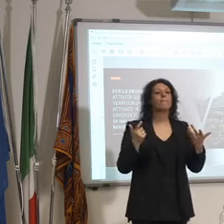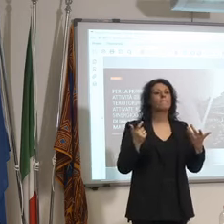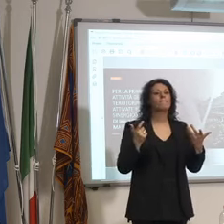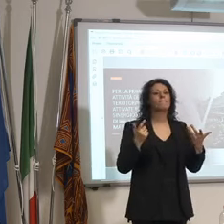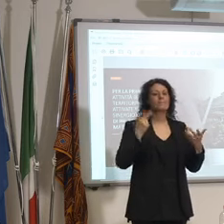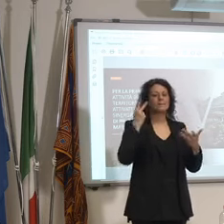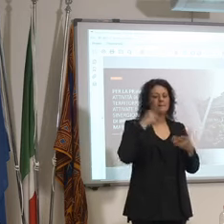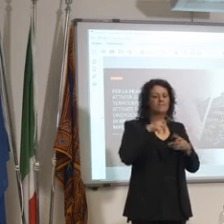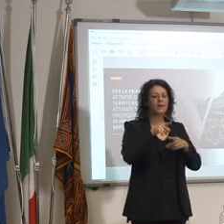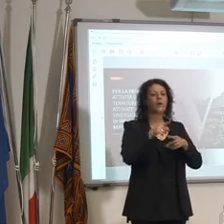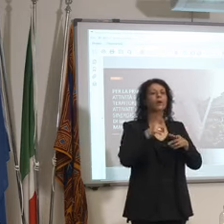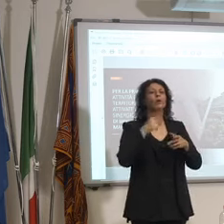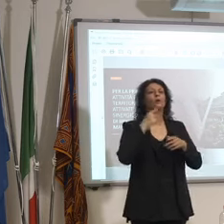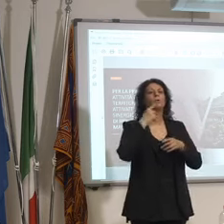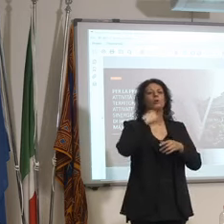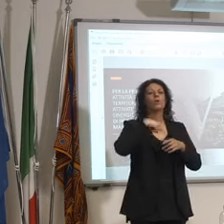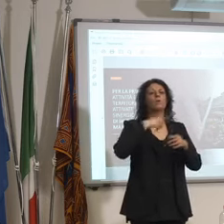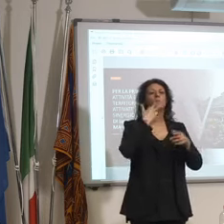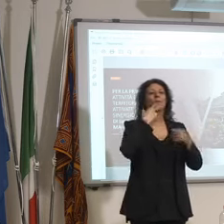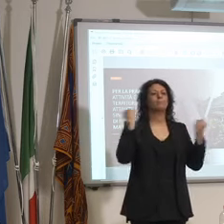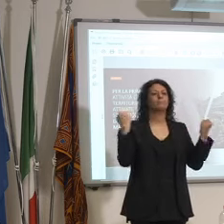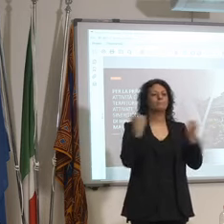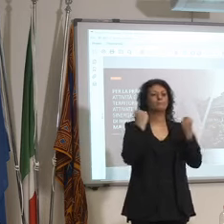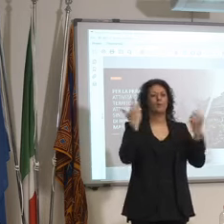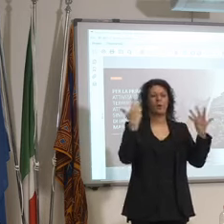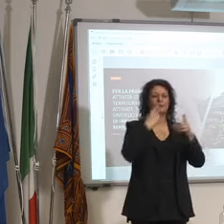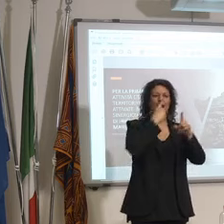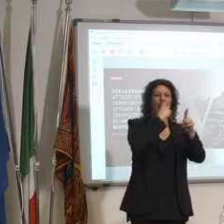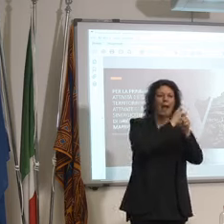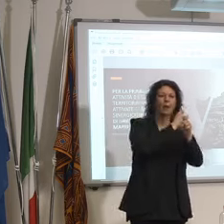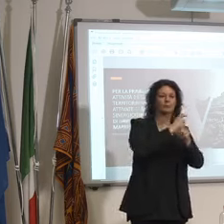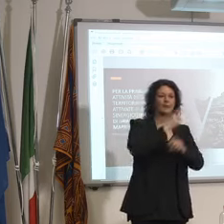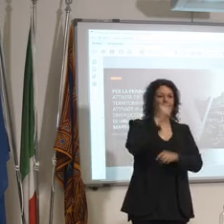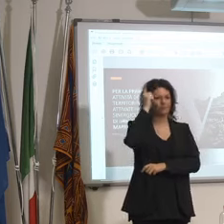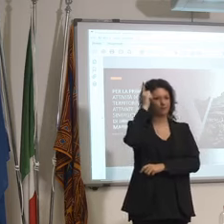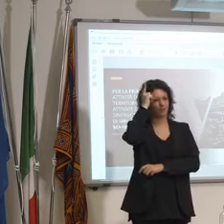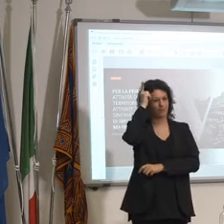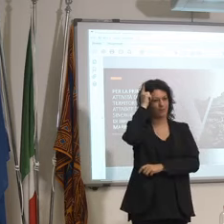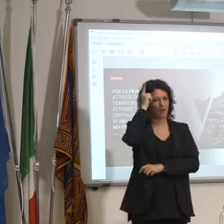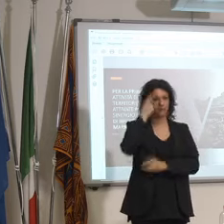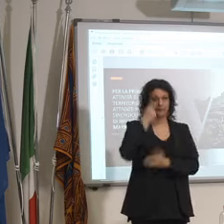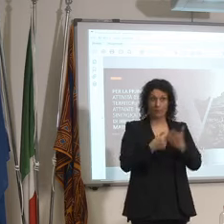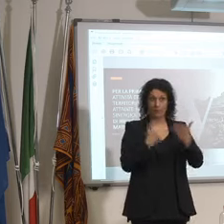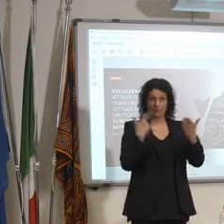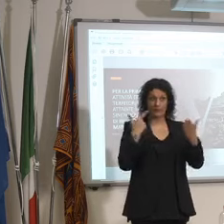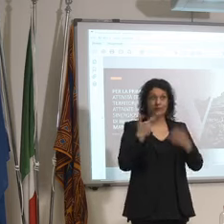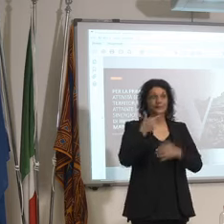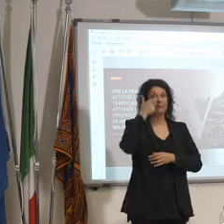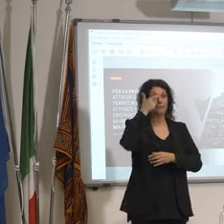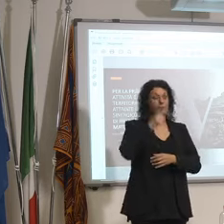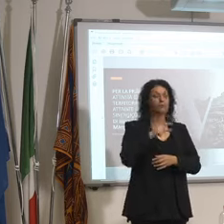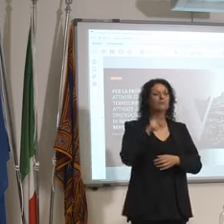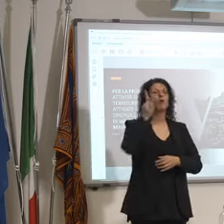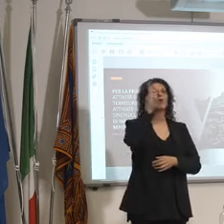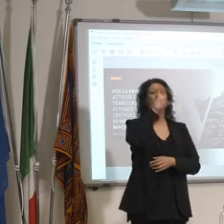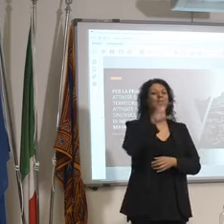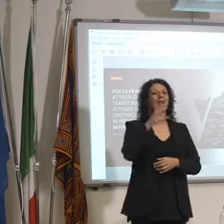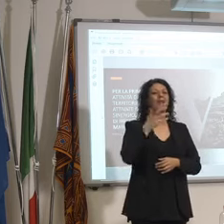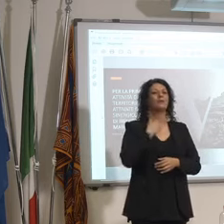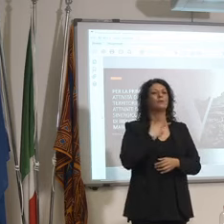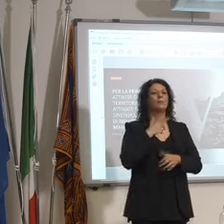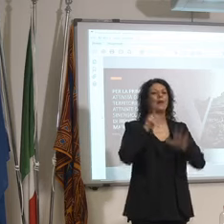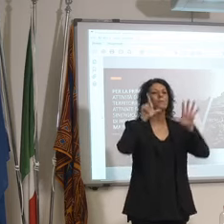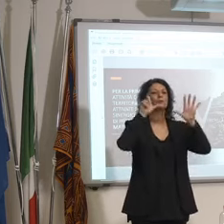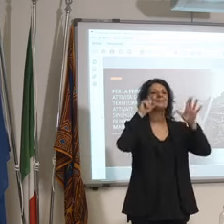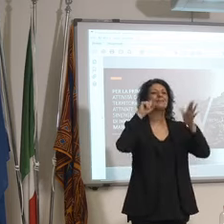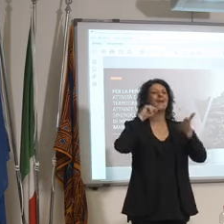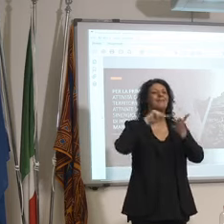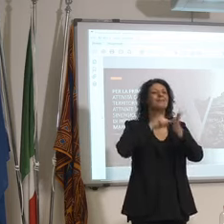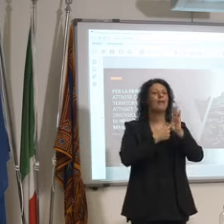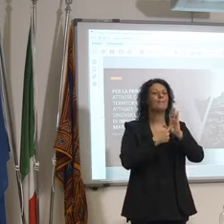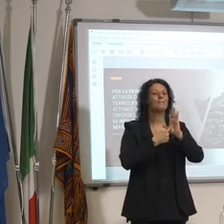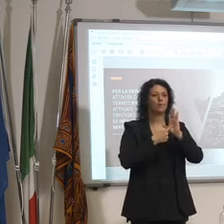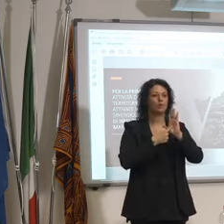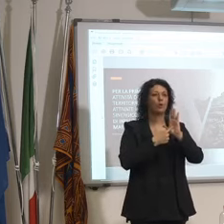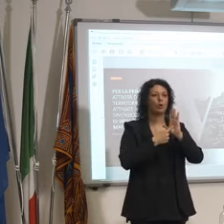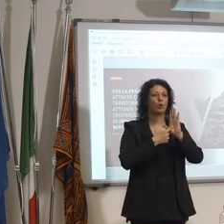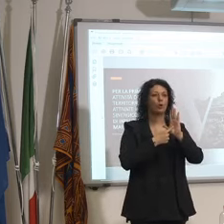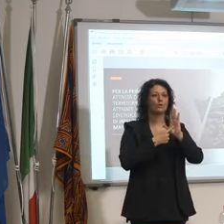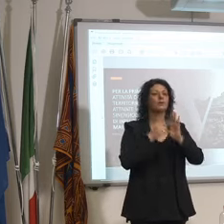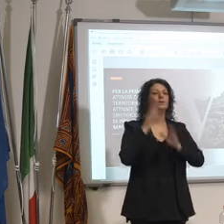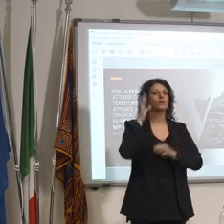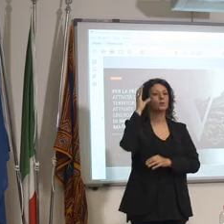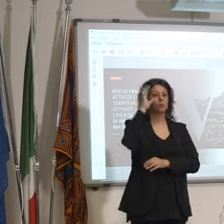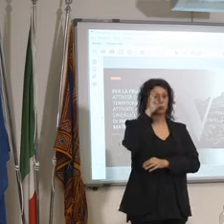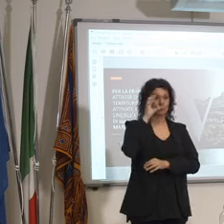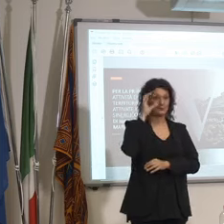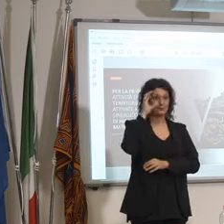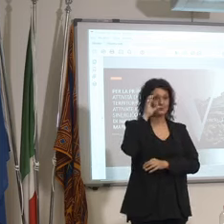quindi Austria Germania lingua tedesca per noi è fondamentale cioè su 70 milioni di turisti 50 sono stranieri di questi 50 due